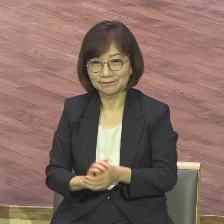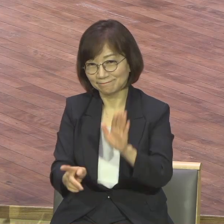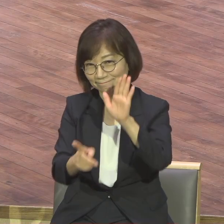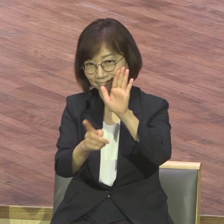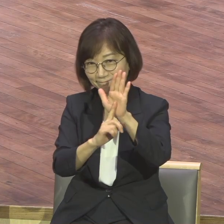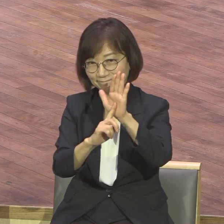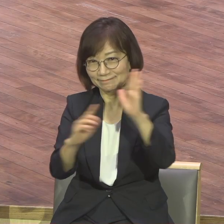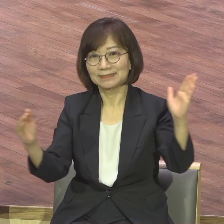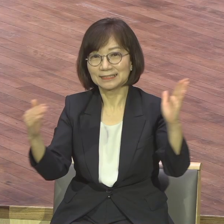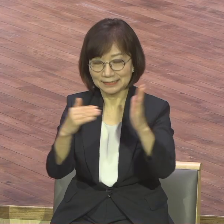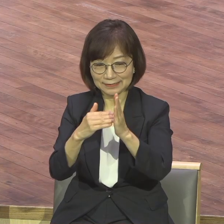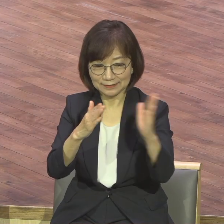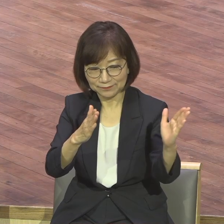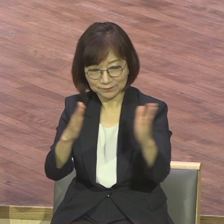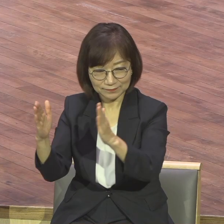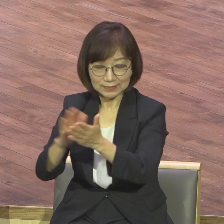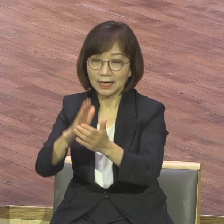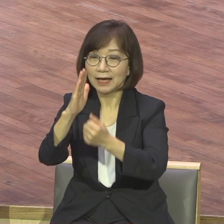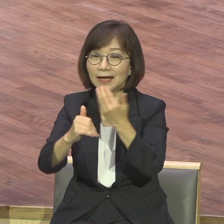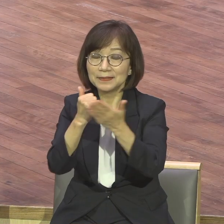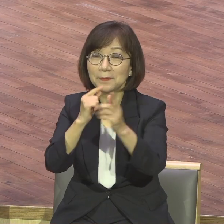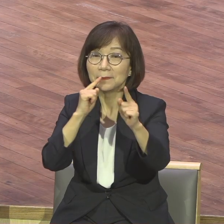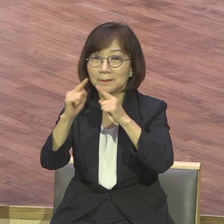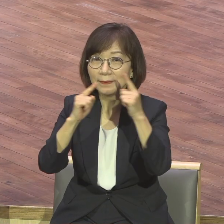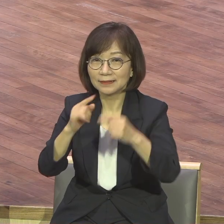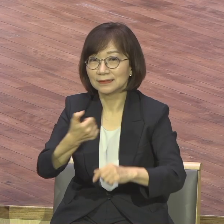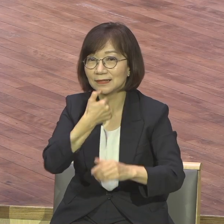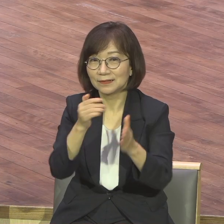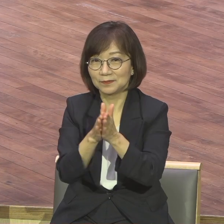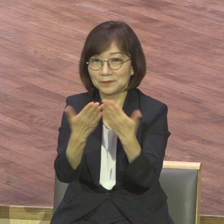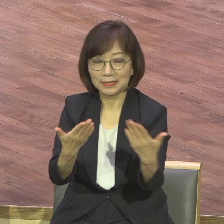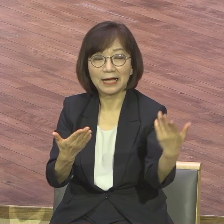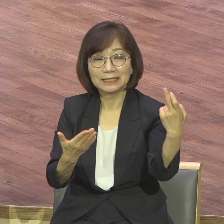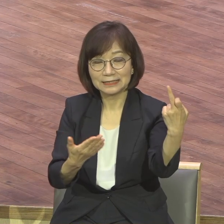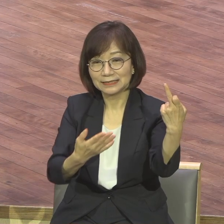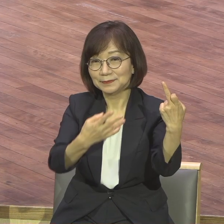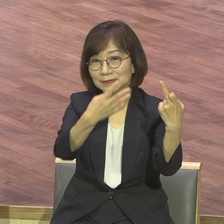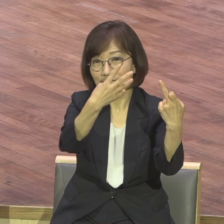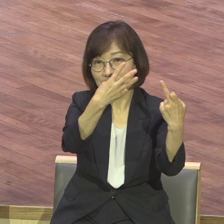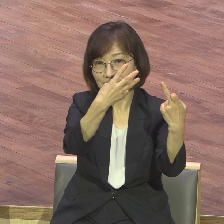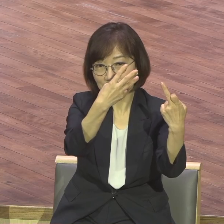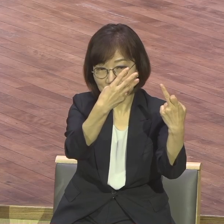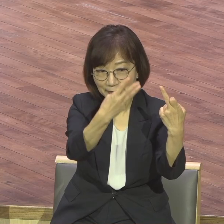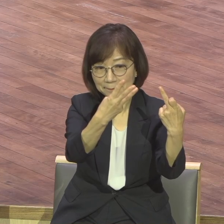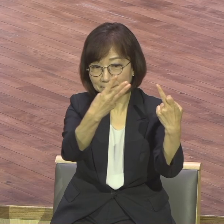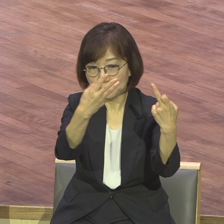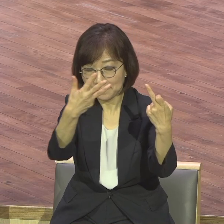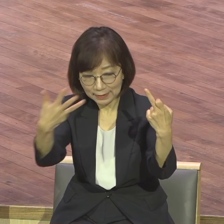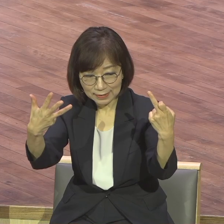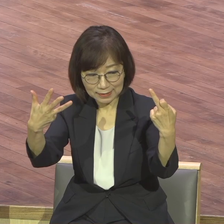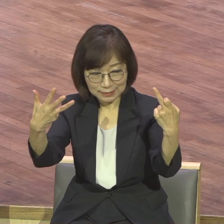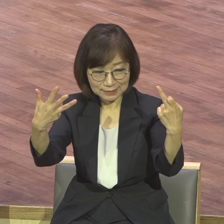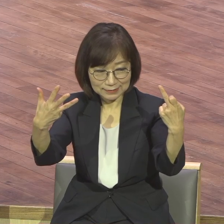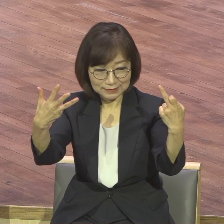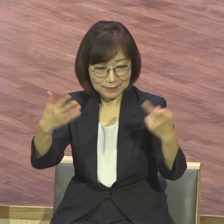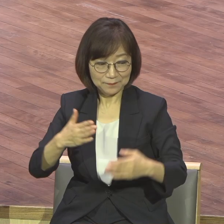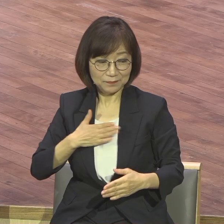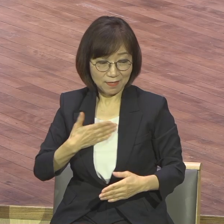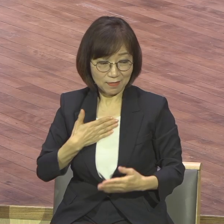오늘 은혜 받고 성취될 하나님의 말씀은 로마서 12장 3절에서 8절 말씀입니다. 내게 주신 은혜로